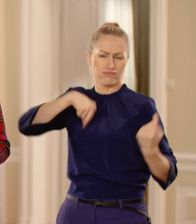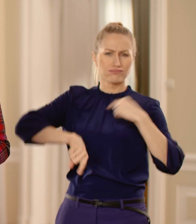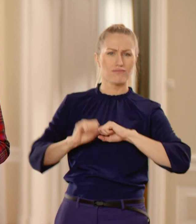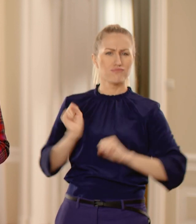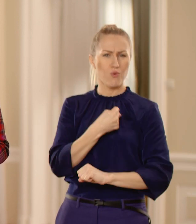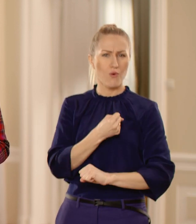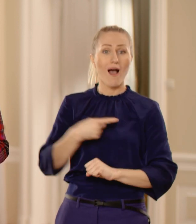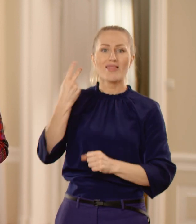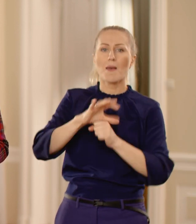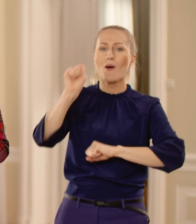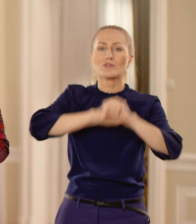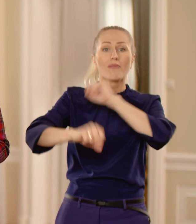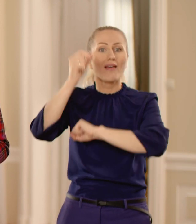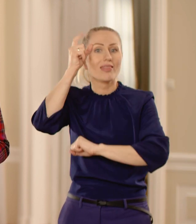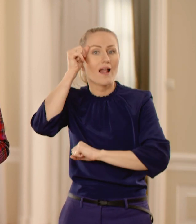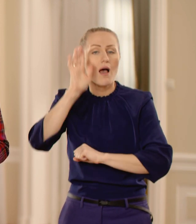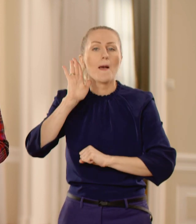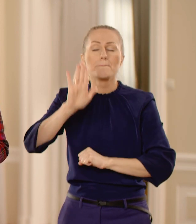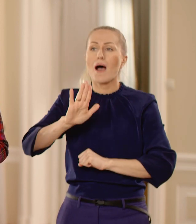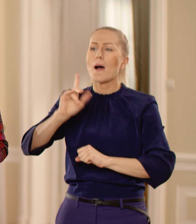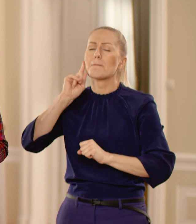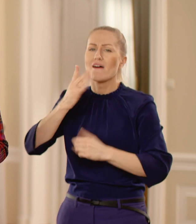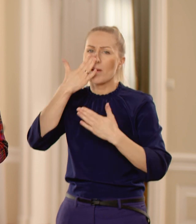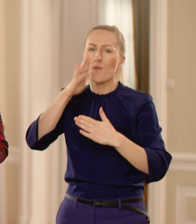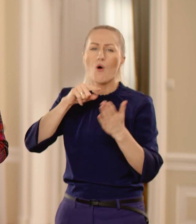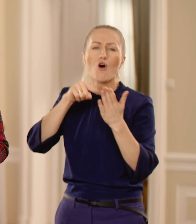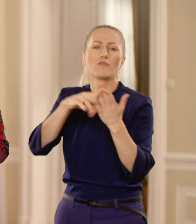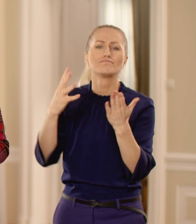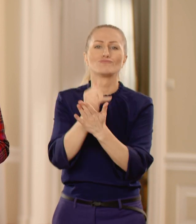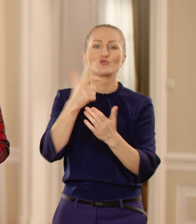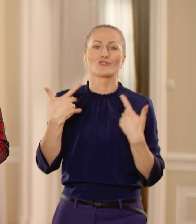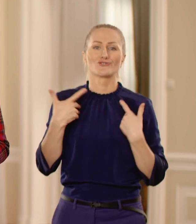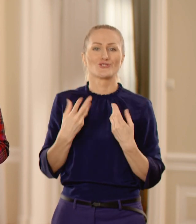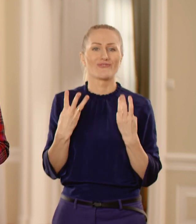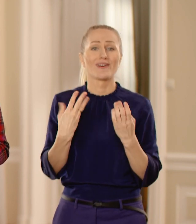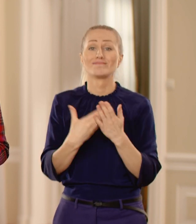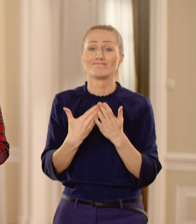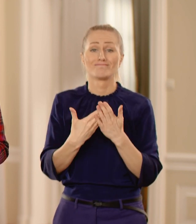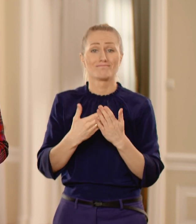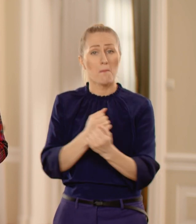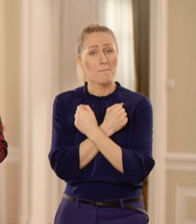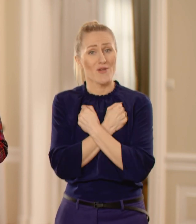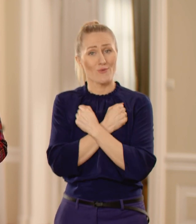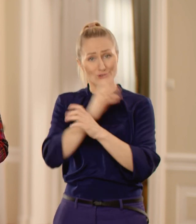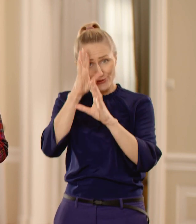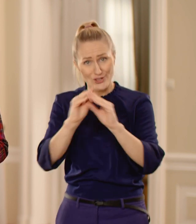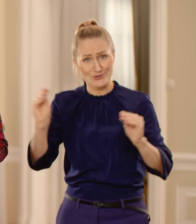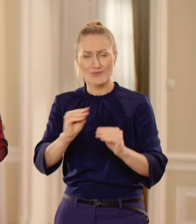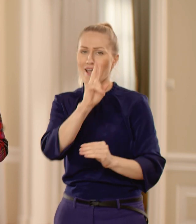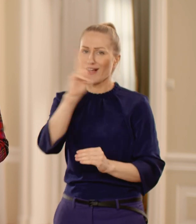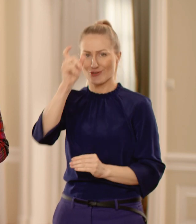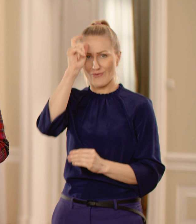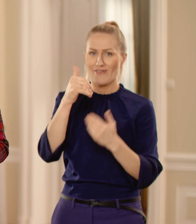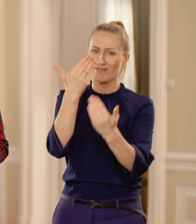a niepełnosprawni intelektualnie odkrywaniem tego, co w życiu najważniejsze, że miłość i szacunek należy się każdemu człowiekowi.